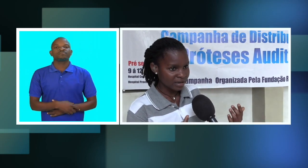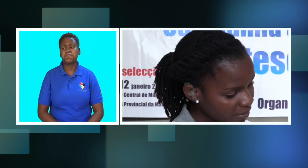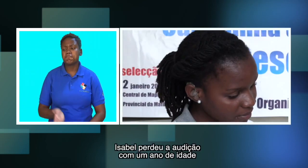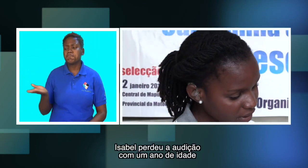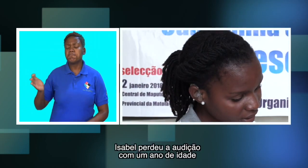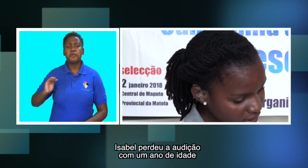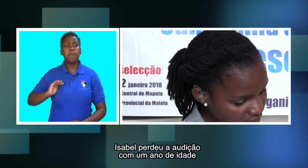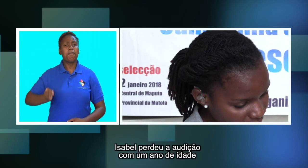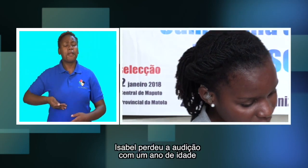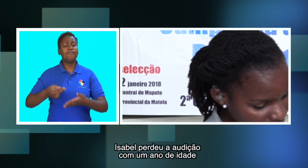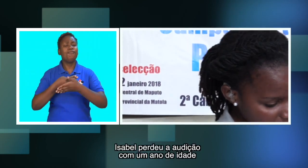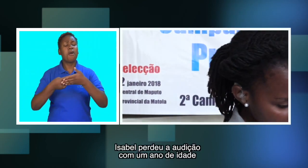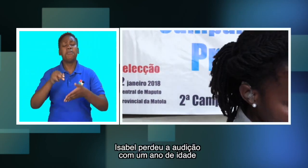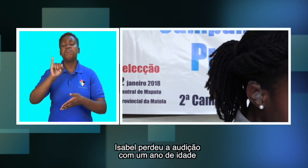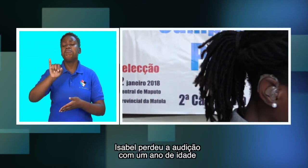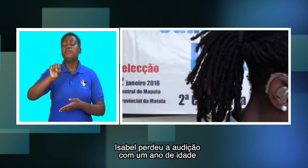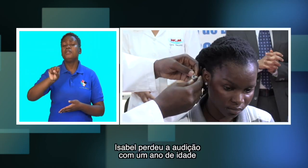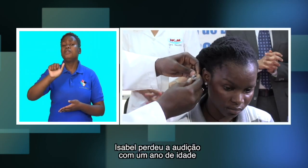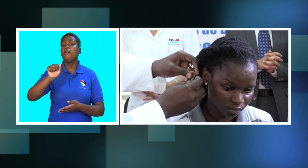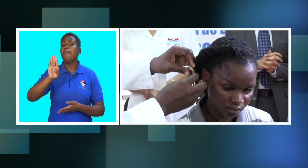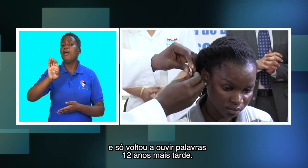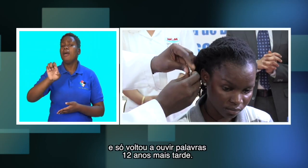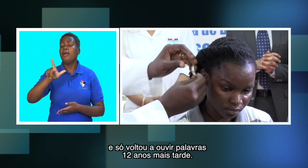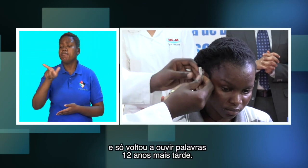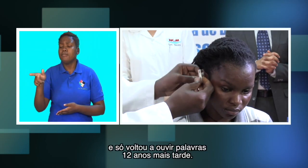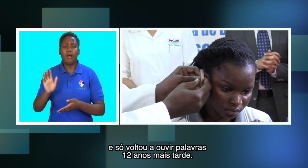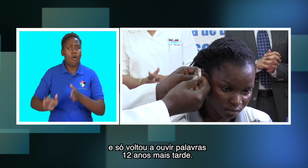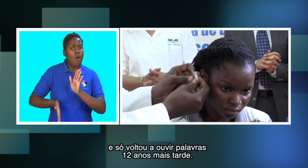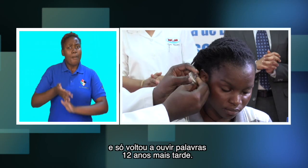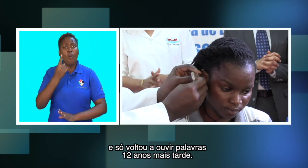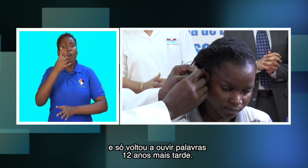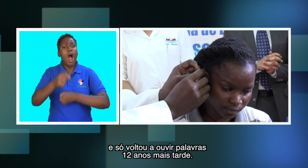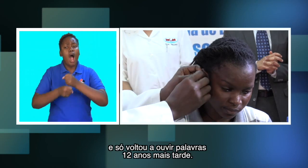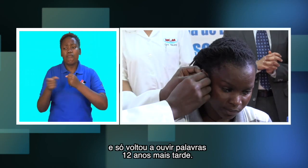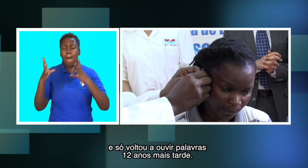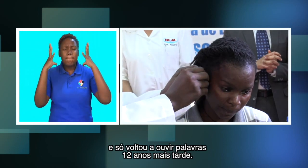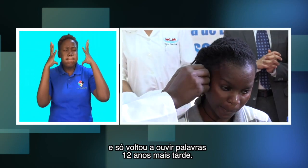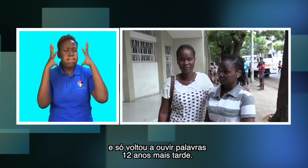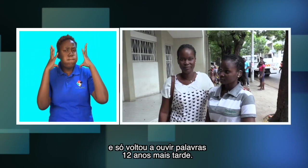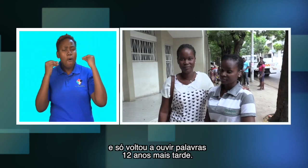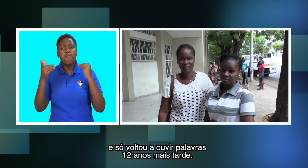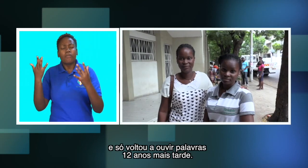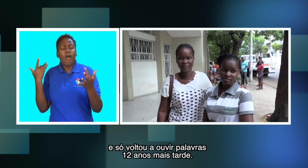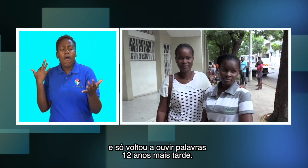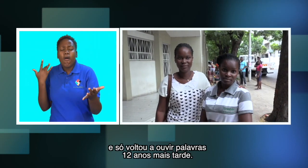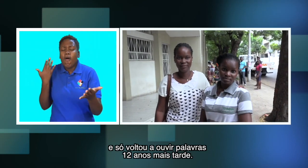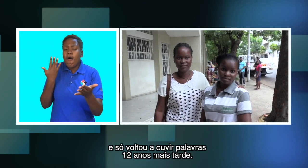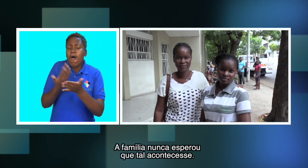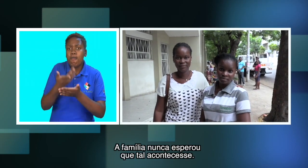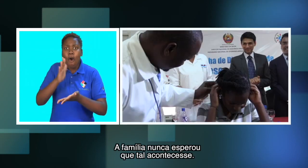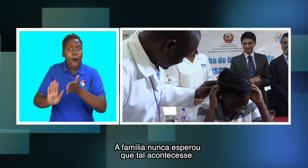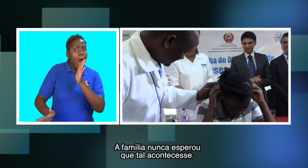Isabel perdeu a audição com um ano de idade e só voltou a ouvir palavras 12 anos mais